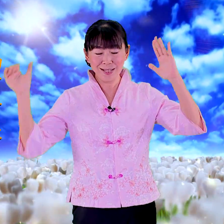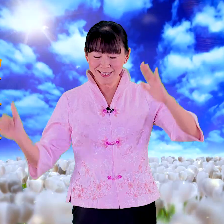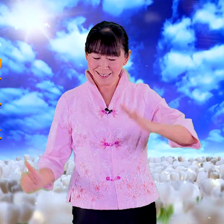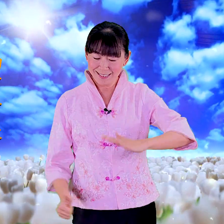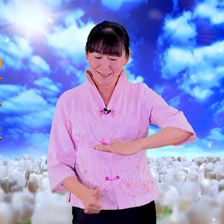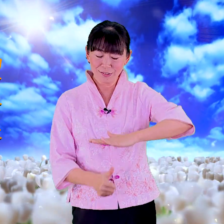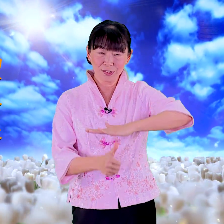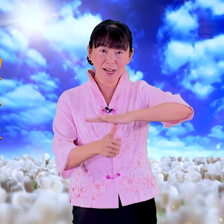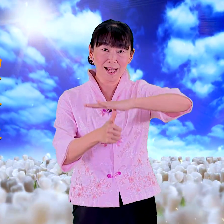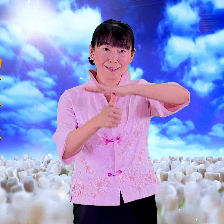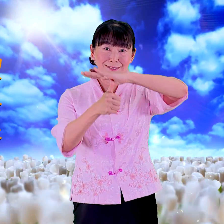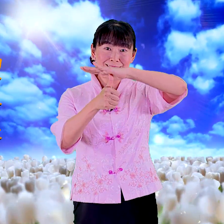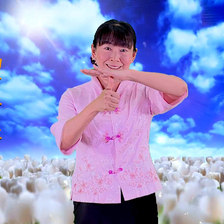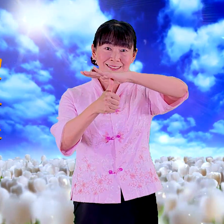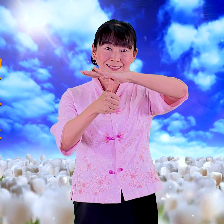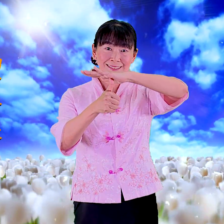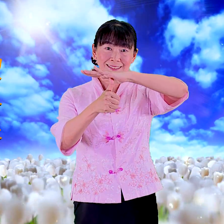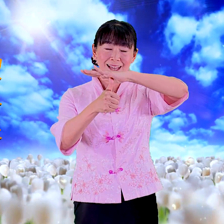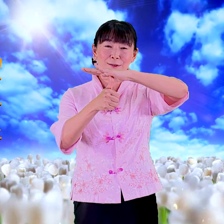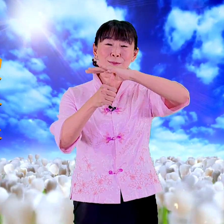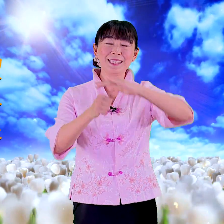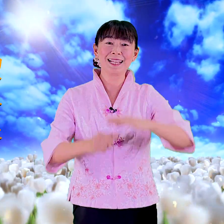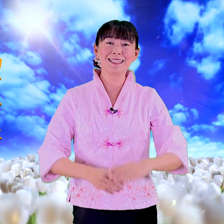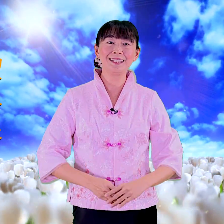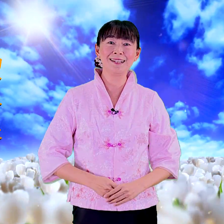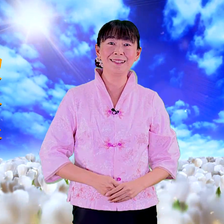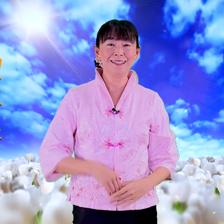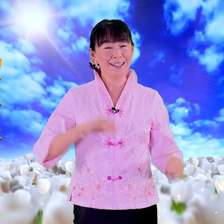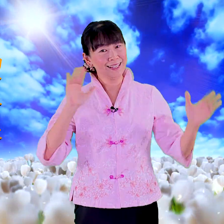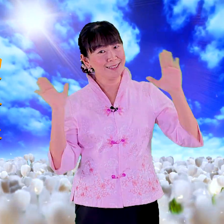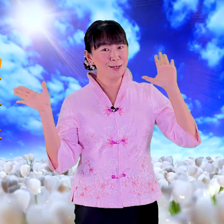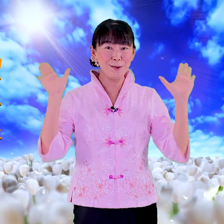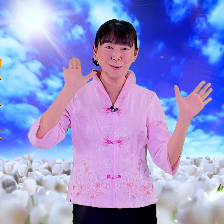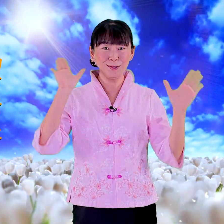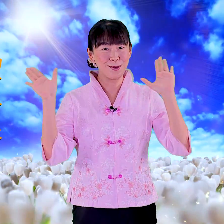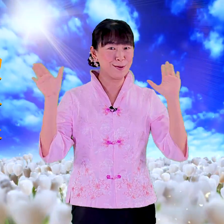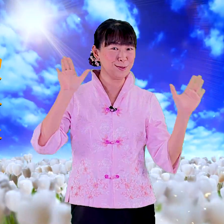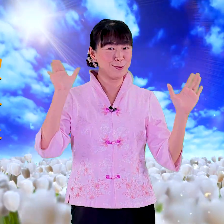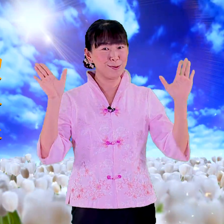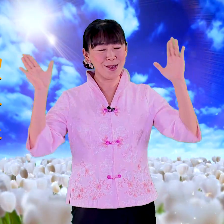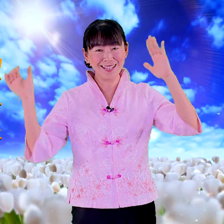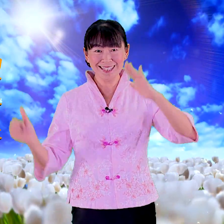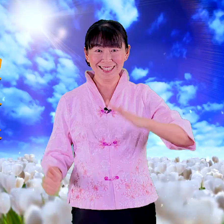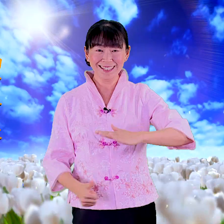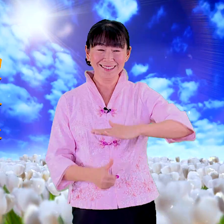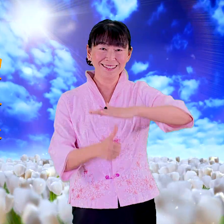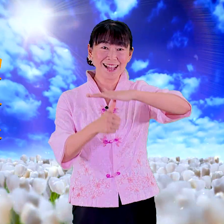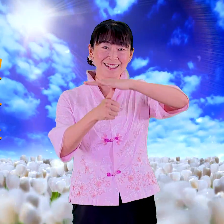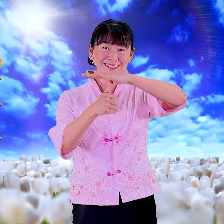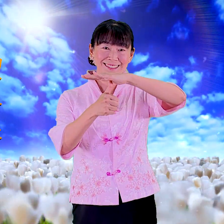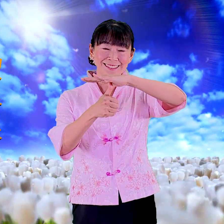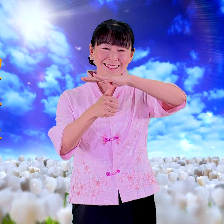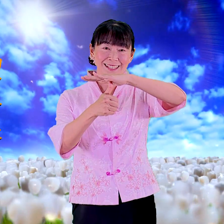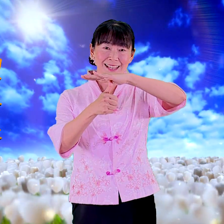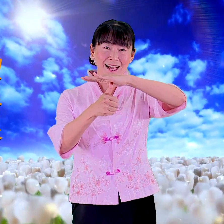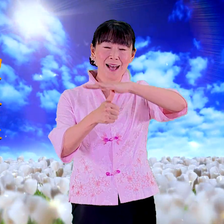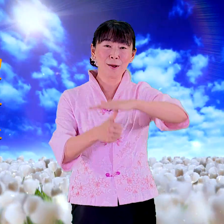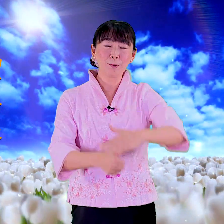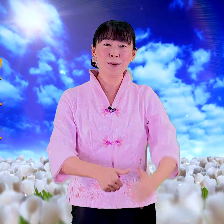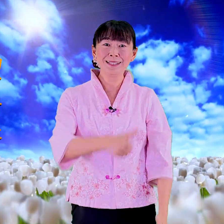长好 我们再一次哦又有所长好 关